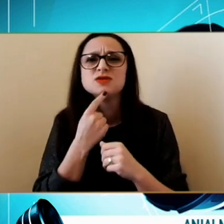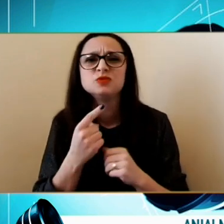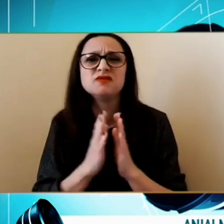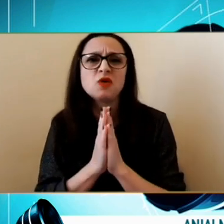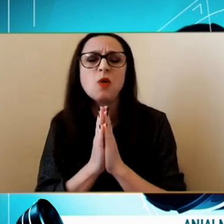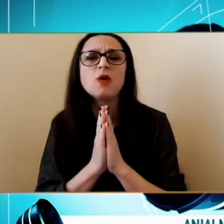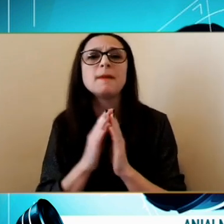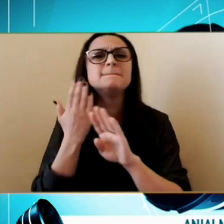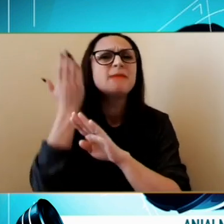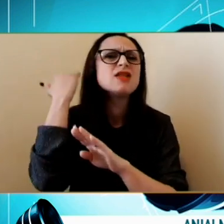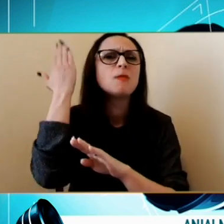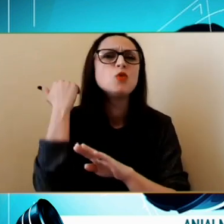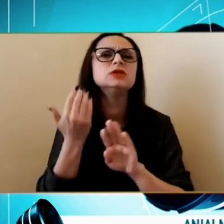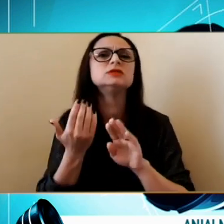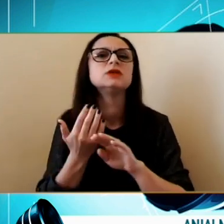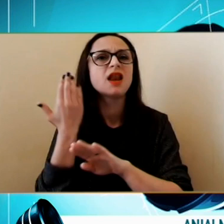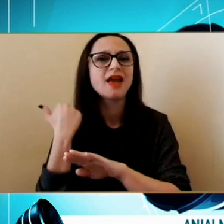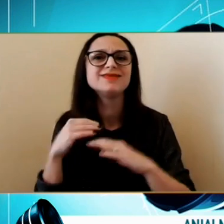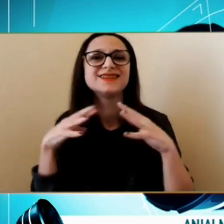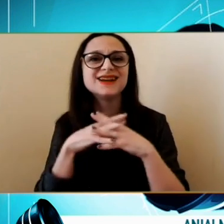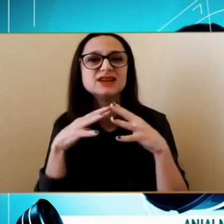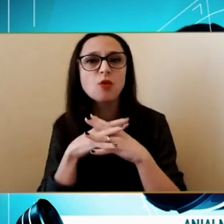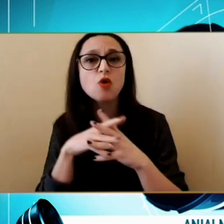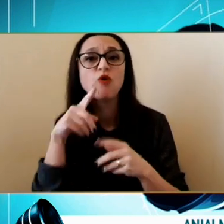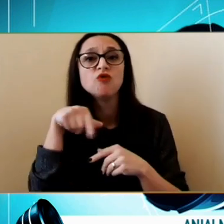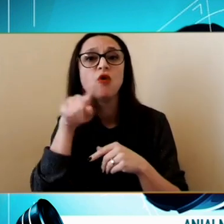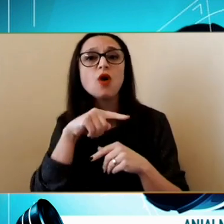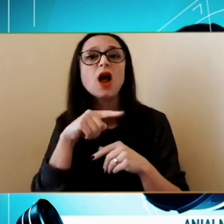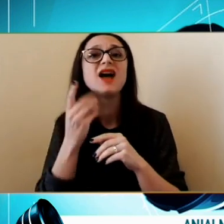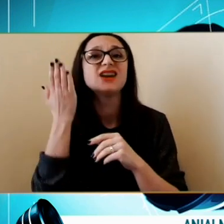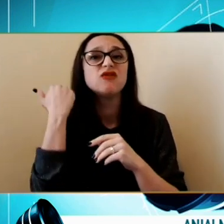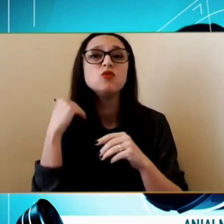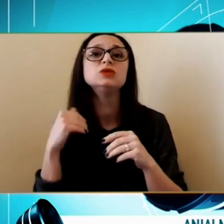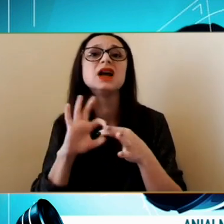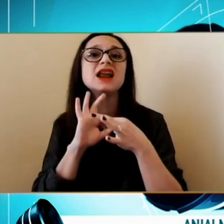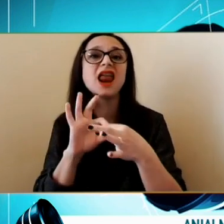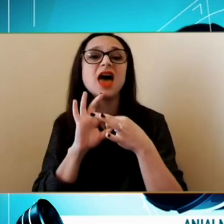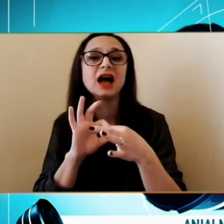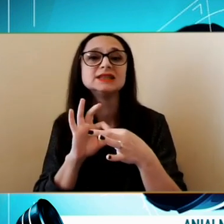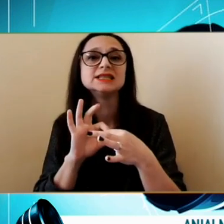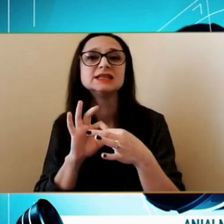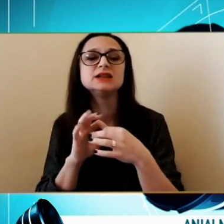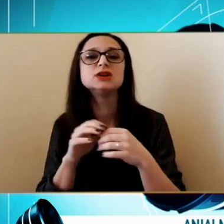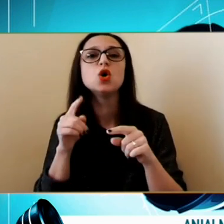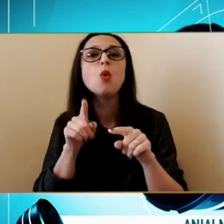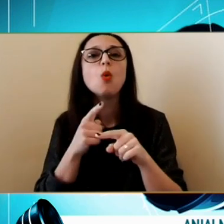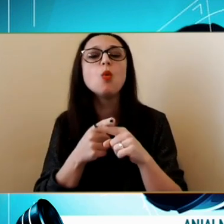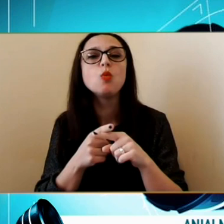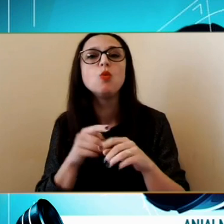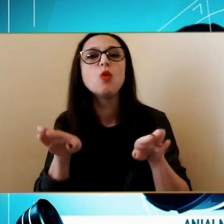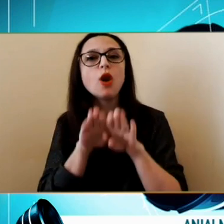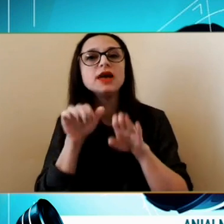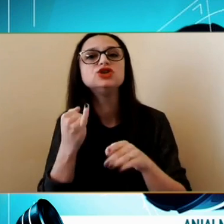război Ați avut Relații Nu numai cu Colegii și prietenii Dumneavoastră din Ucraina